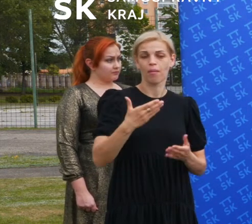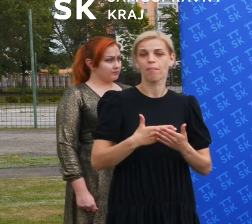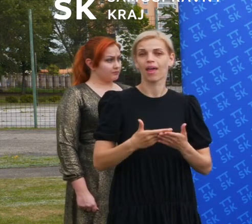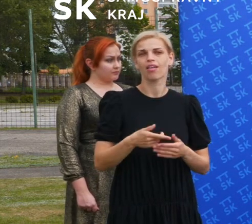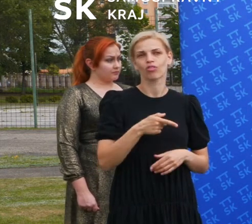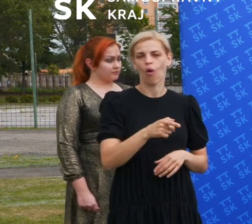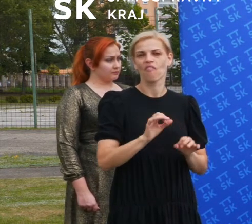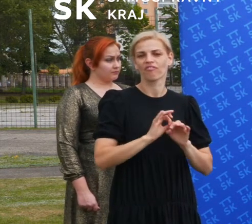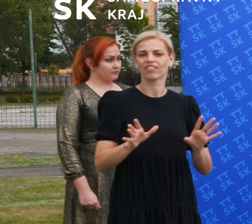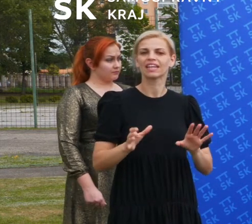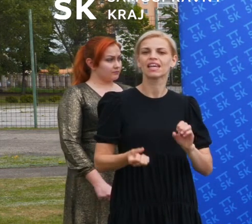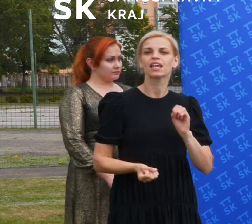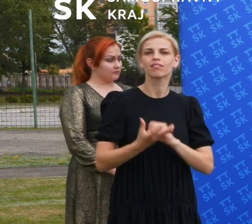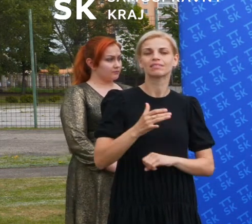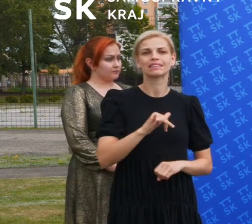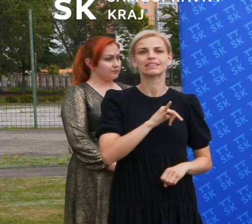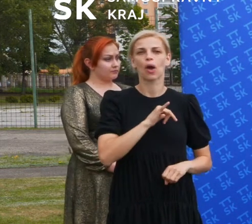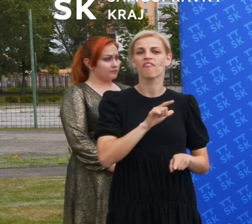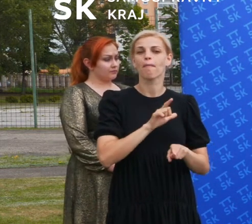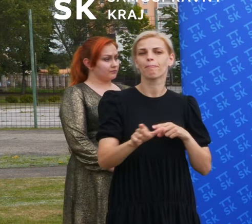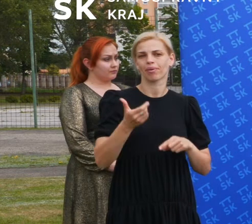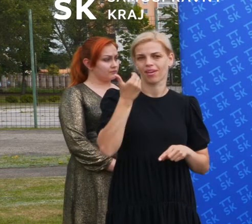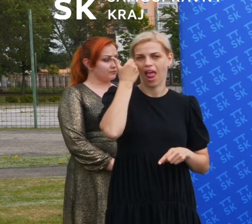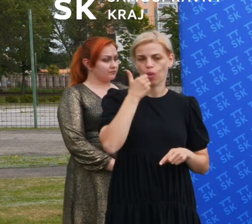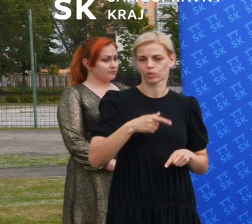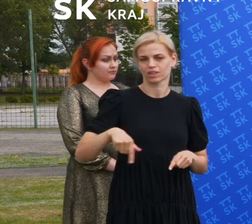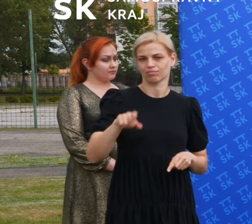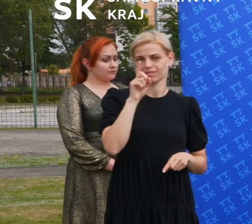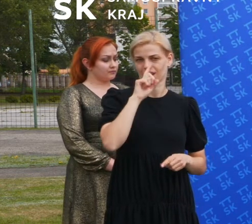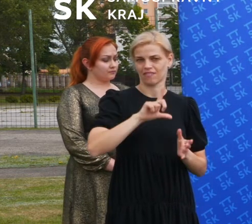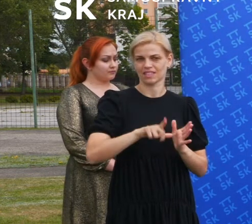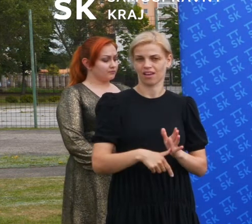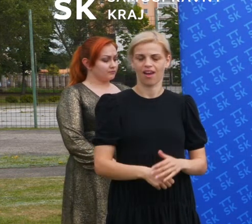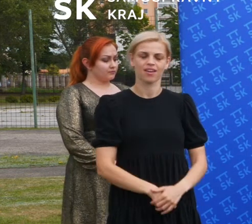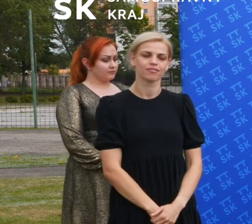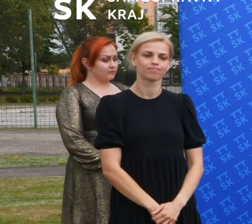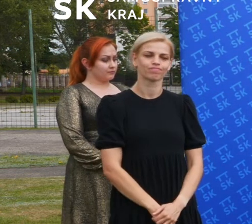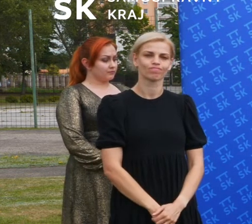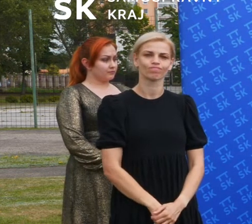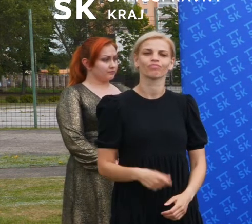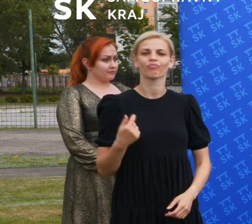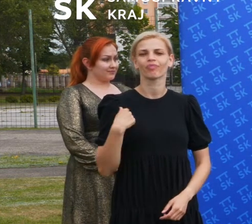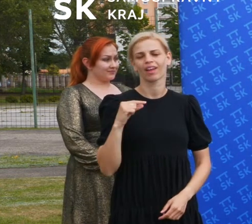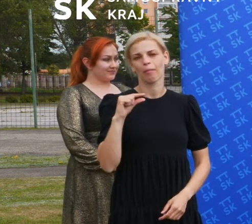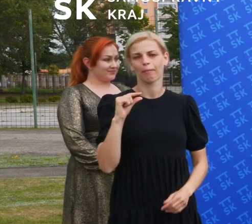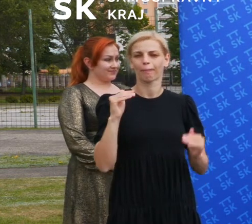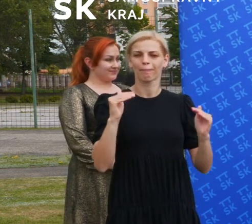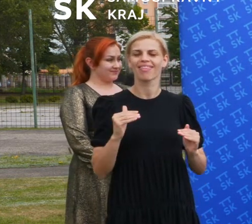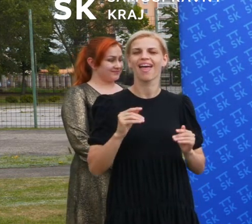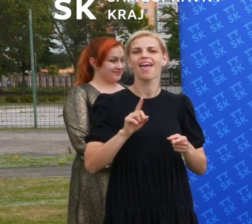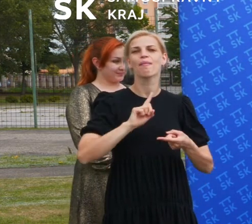tu mohlo vzniknúť tiež niečo veľmi zaujímavé pre občanov v Trnávskom kraji. Ja viem troška menej politicky.